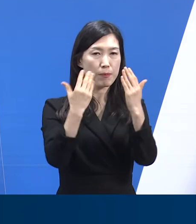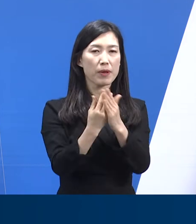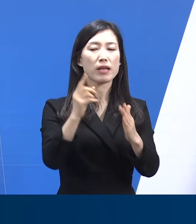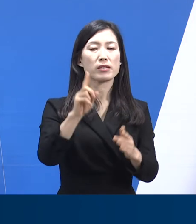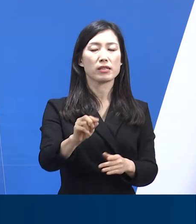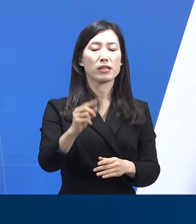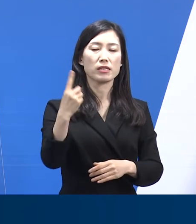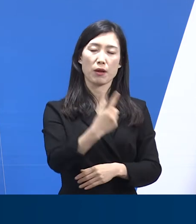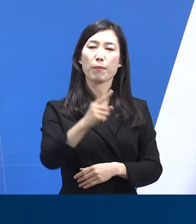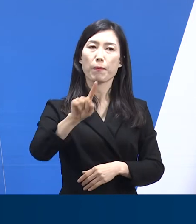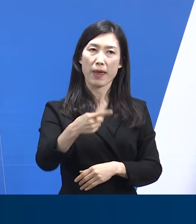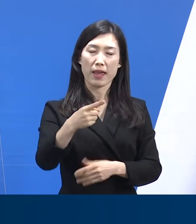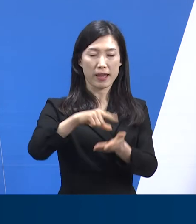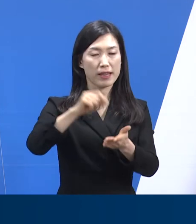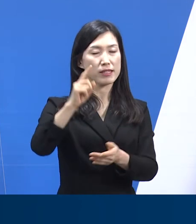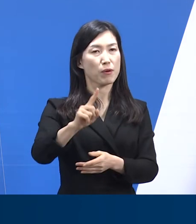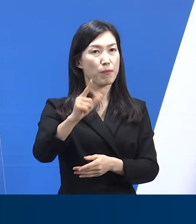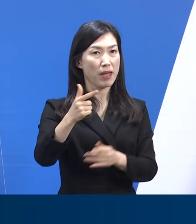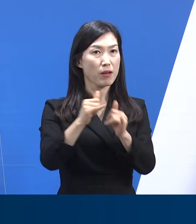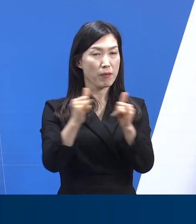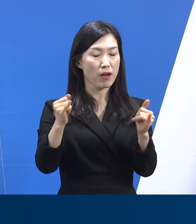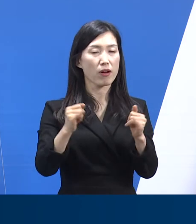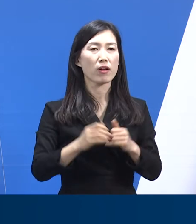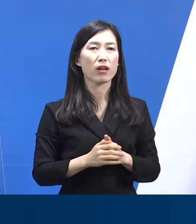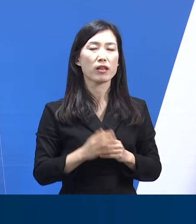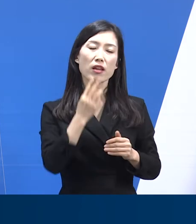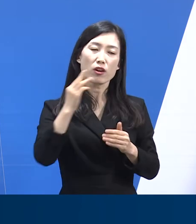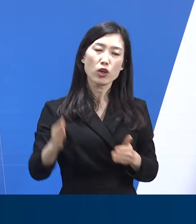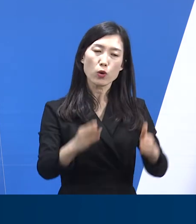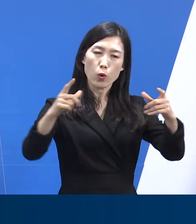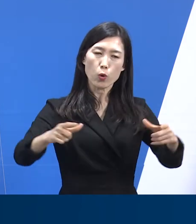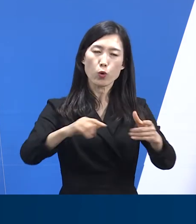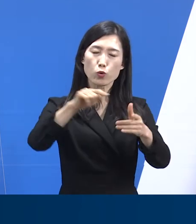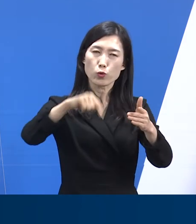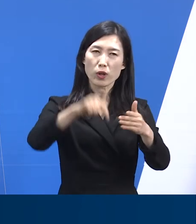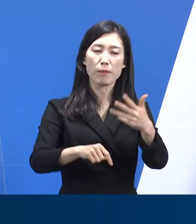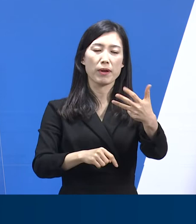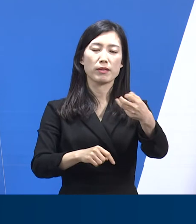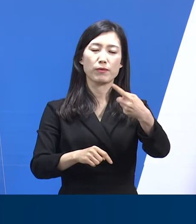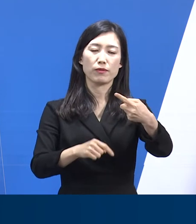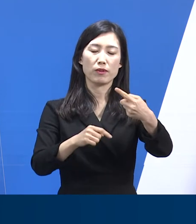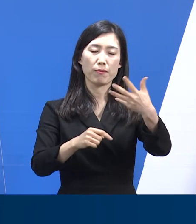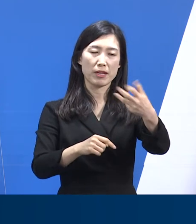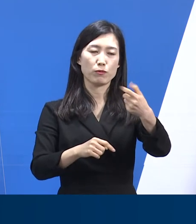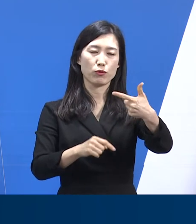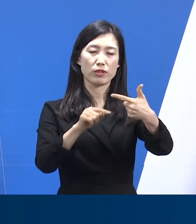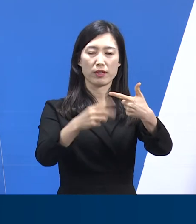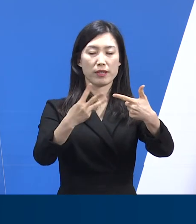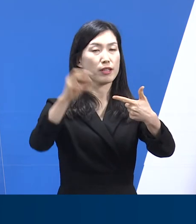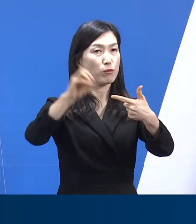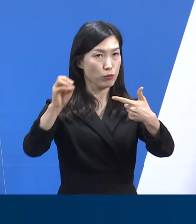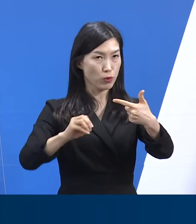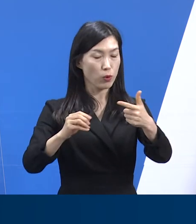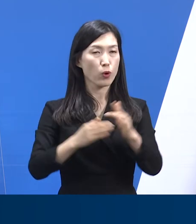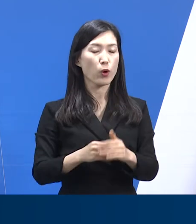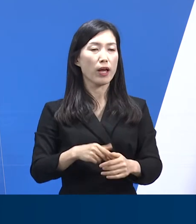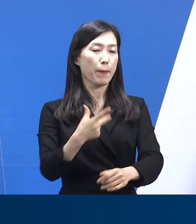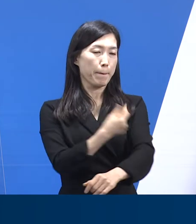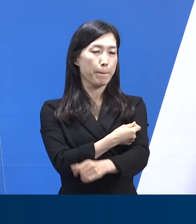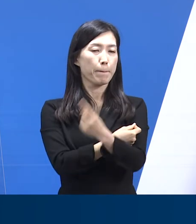,163만 4,827명으로 경기도 인구의 86.3%에 해당합니다. 3차 접종자는